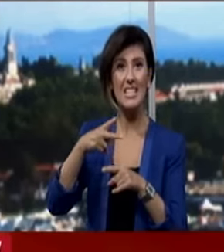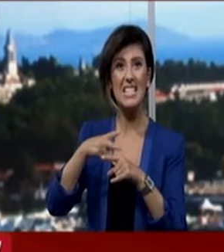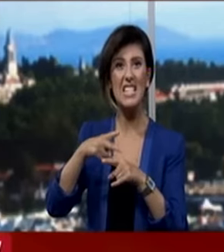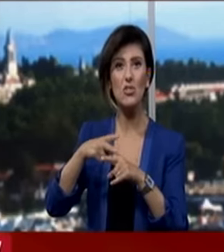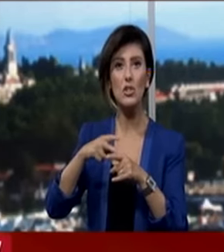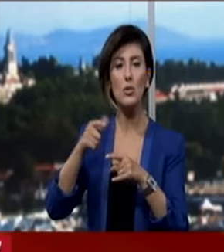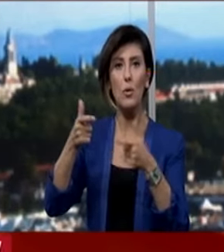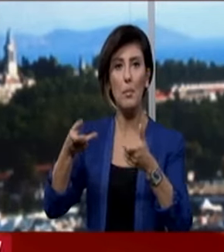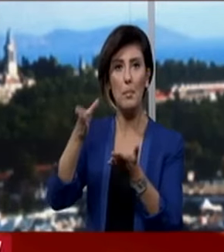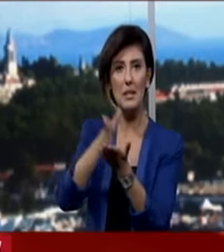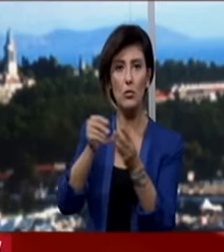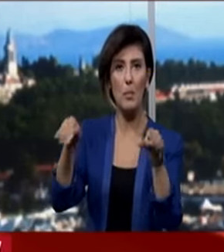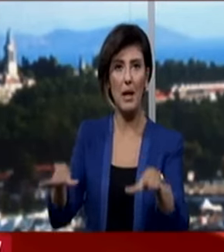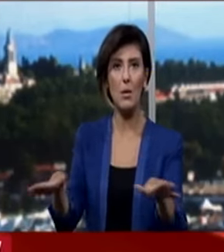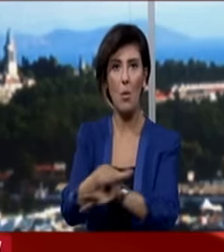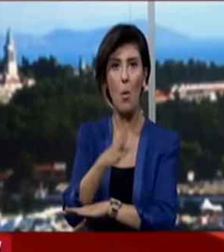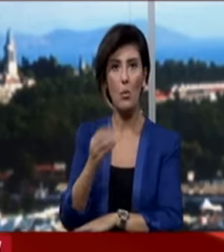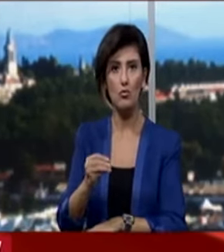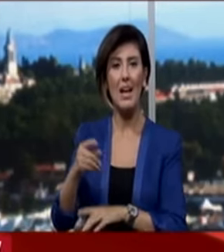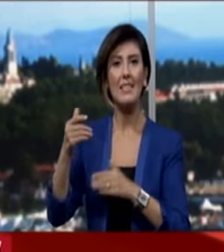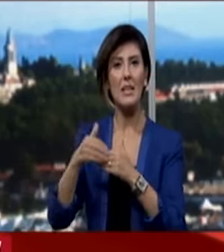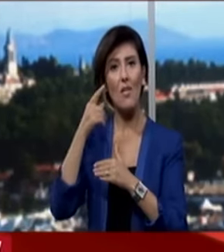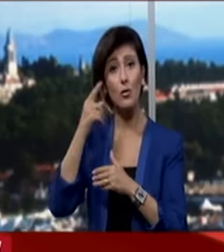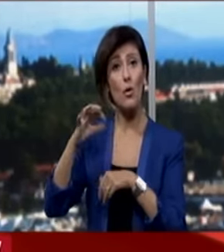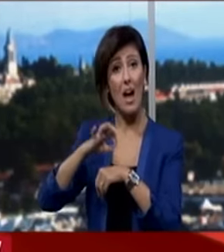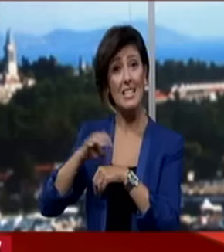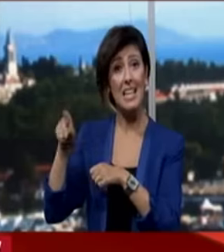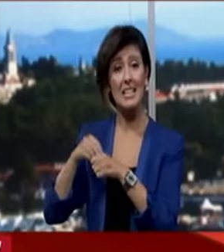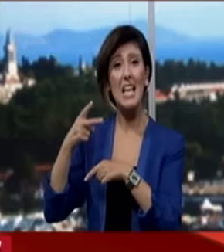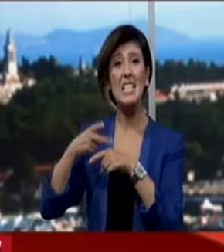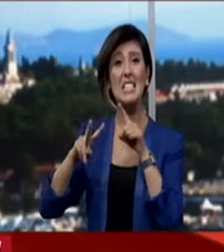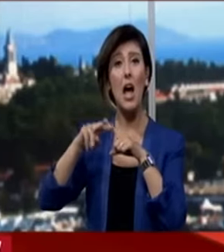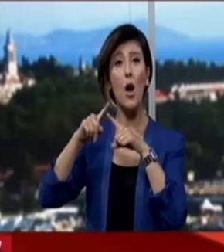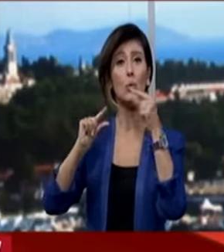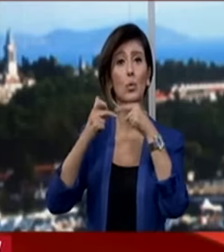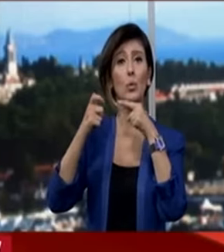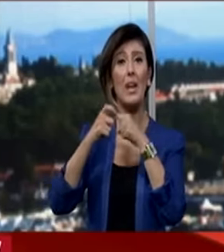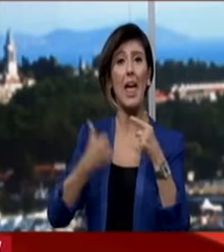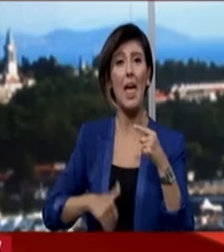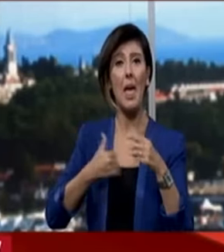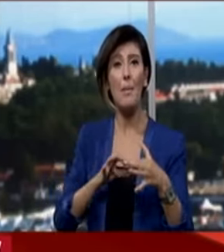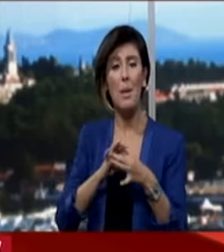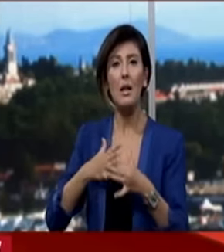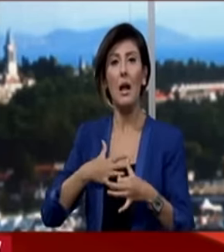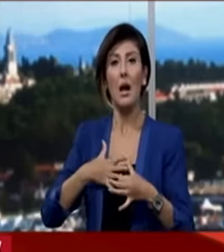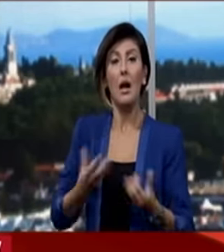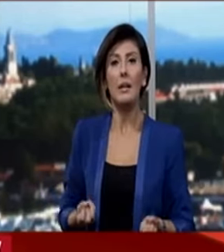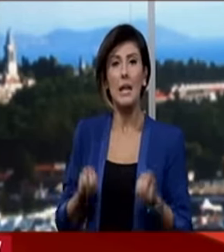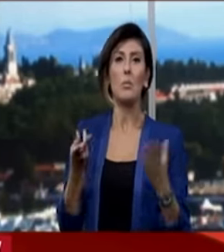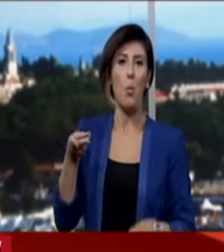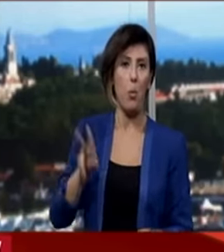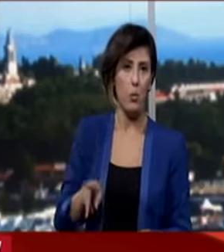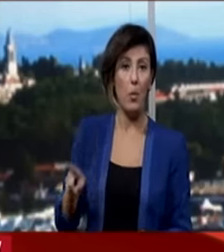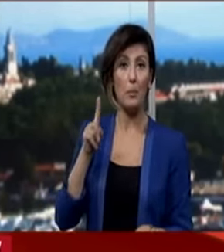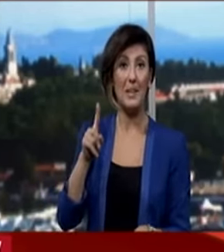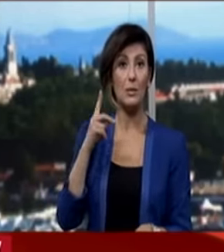verilecek. Çetin Altan tedavi gördüğü hastanede Zatürk'e bağlı solunum yetmezliği nedeniyle hayatını kaybetmişti.